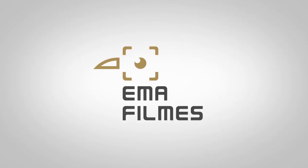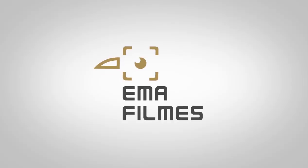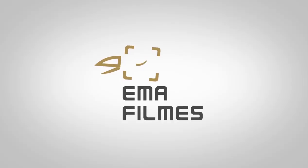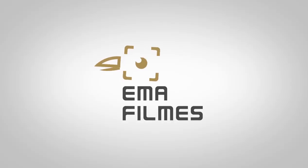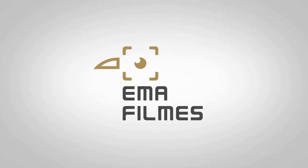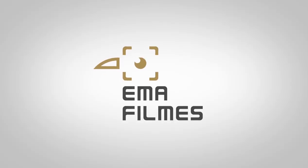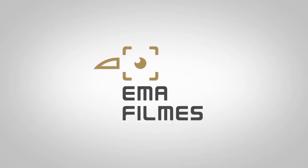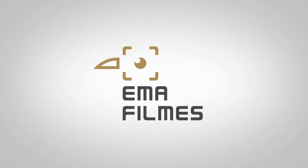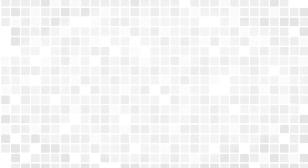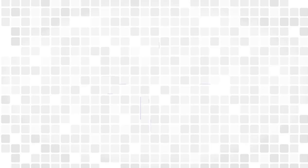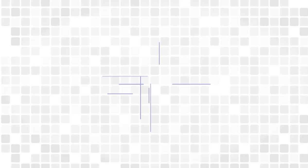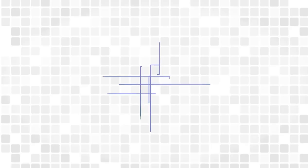Legenda